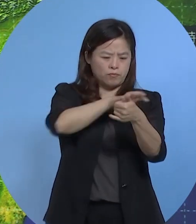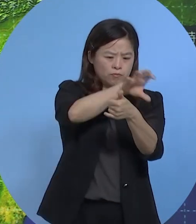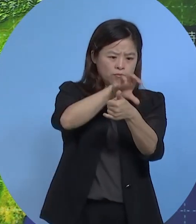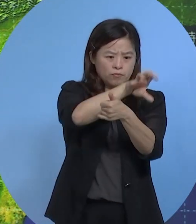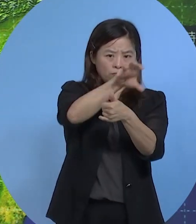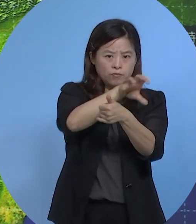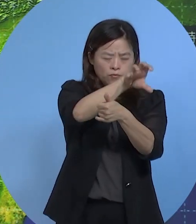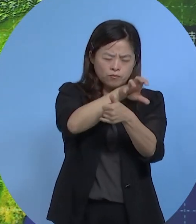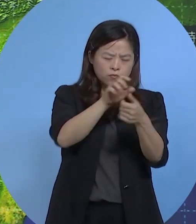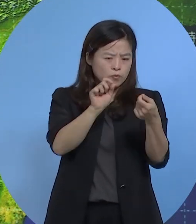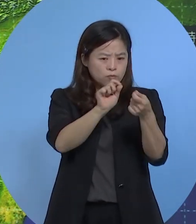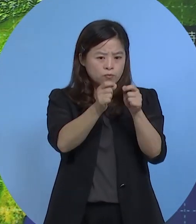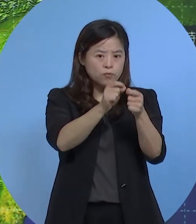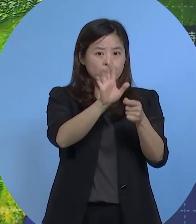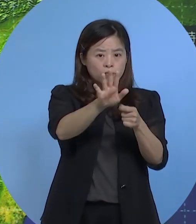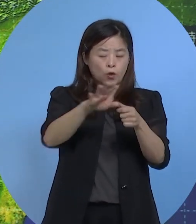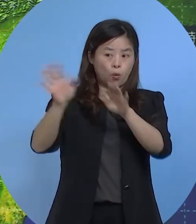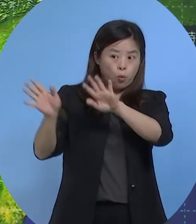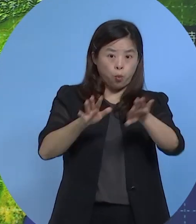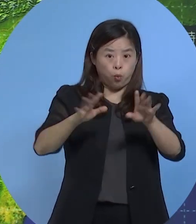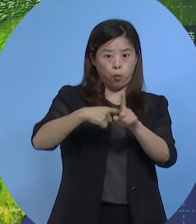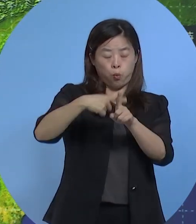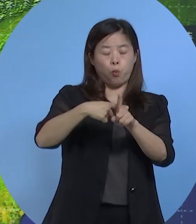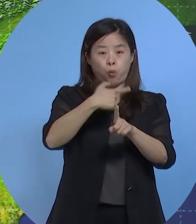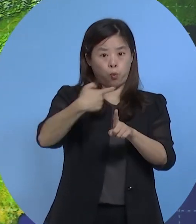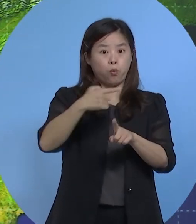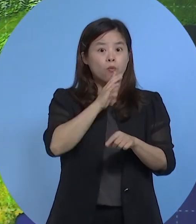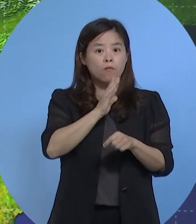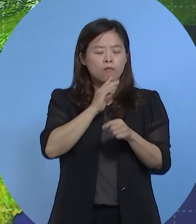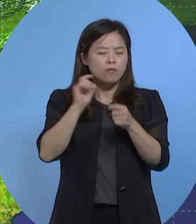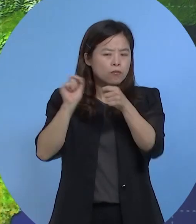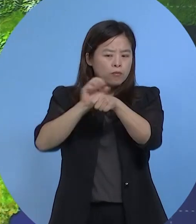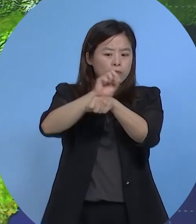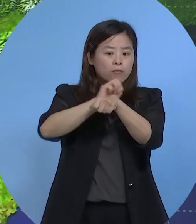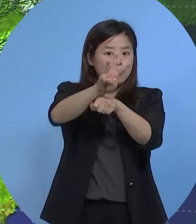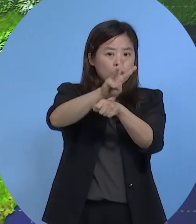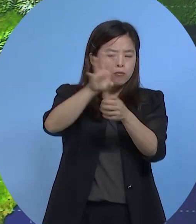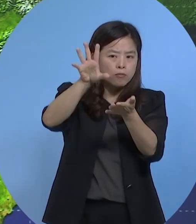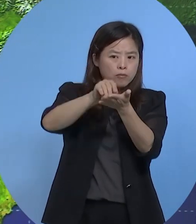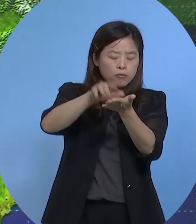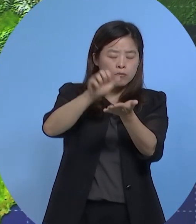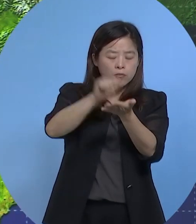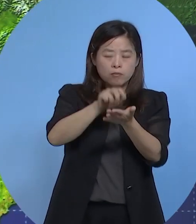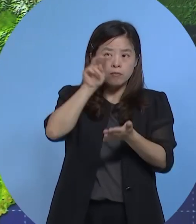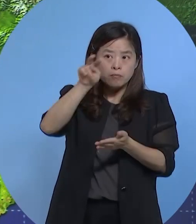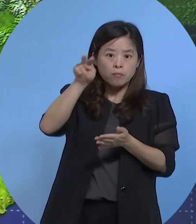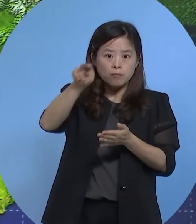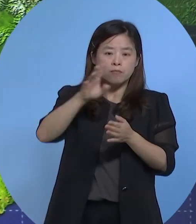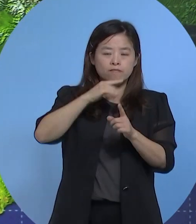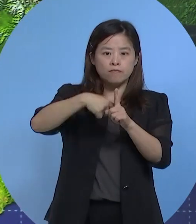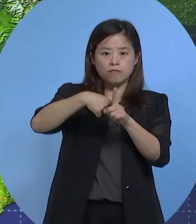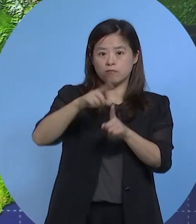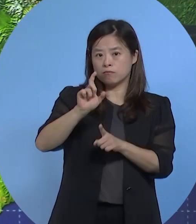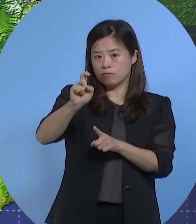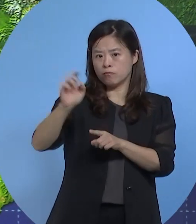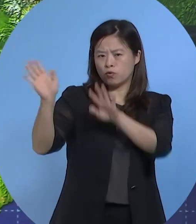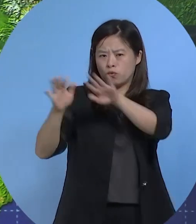范围的边缘而且风力上还是蛮大的过去三个小时金门侧站仍然持续侦测到十级的强震风